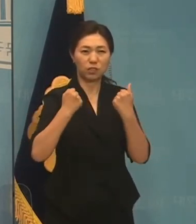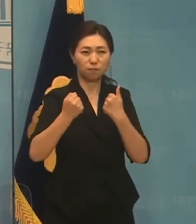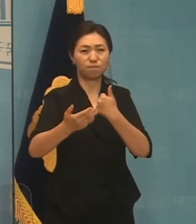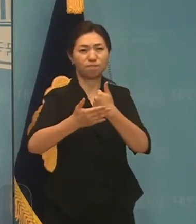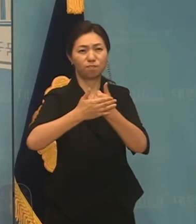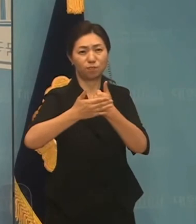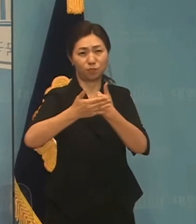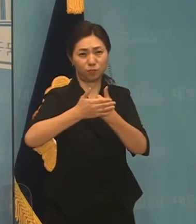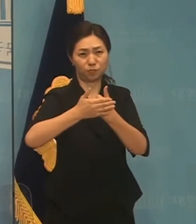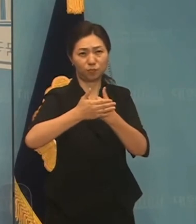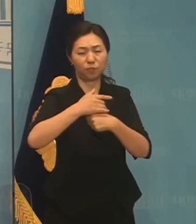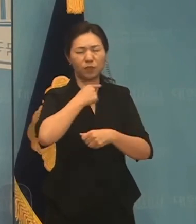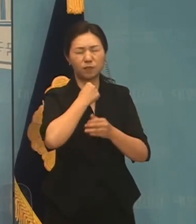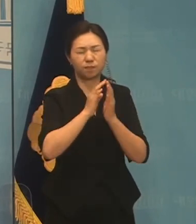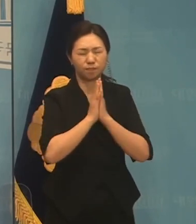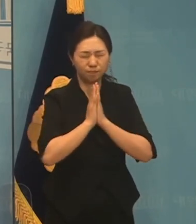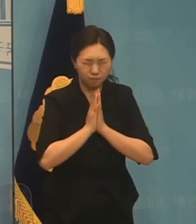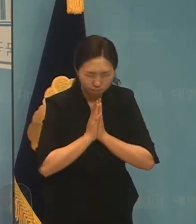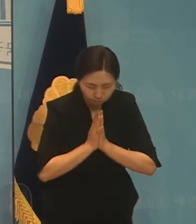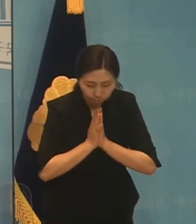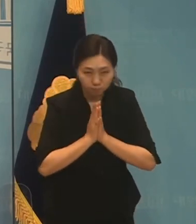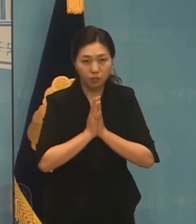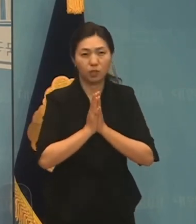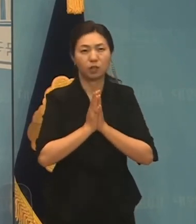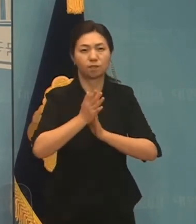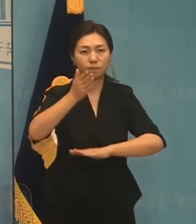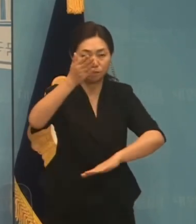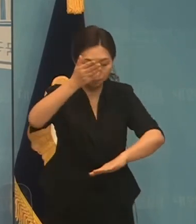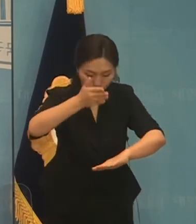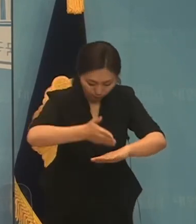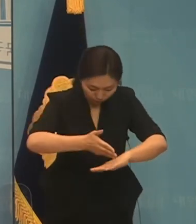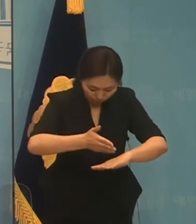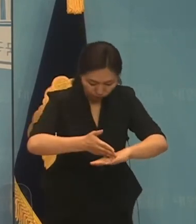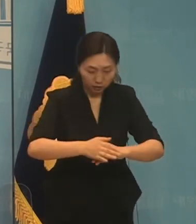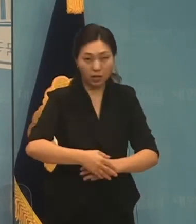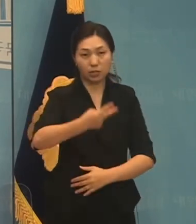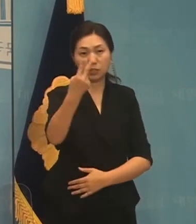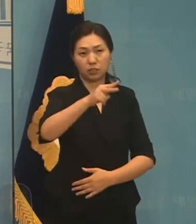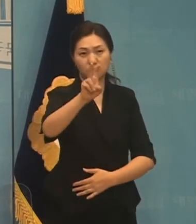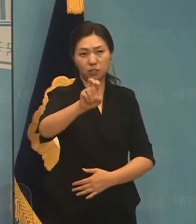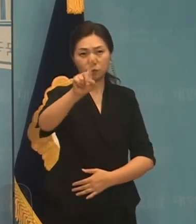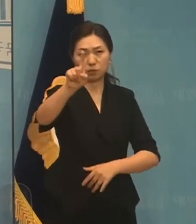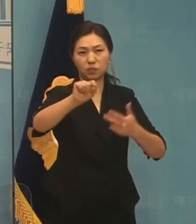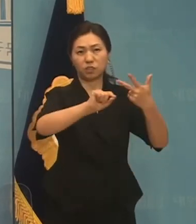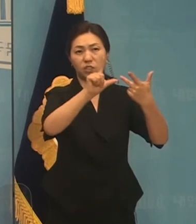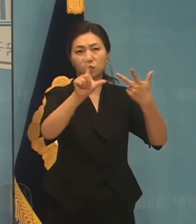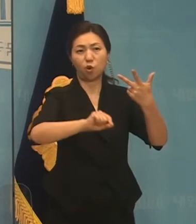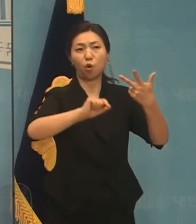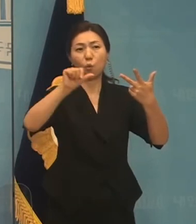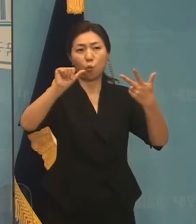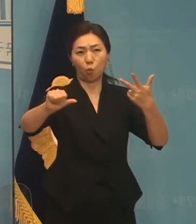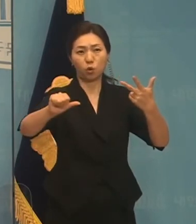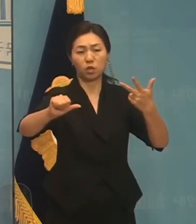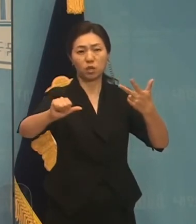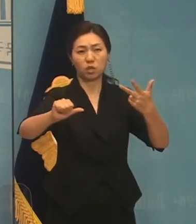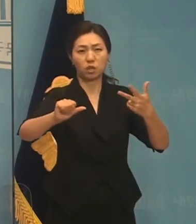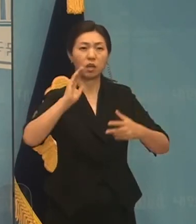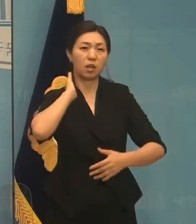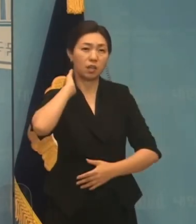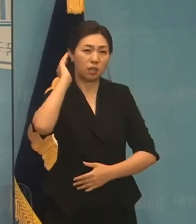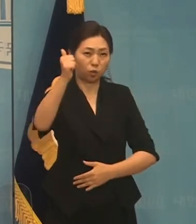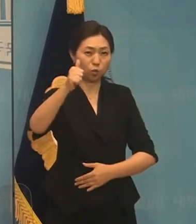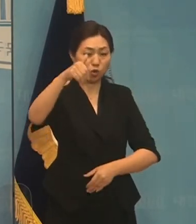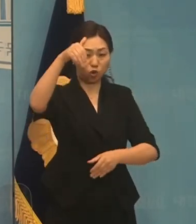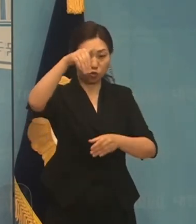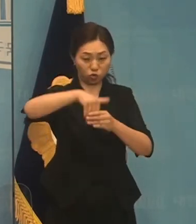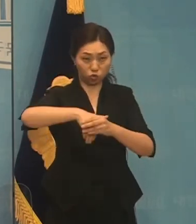간절히 고수합니다. 감사합니다. 2021년 7월 5일 대통령 선거